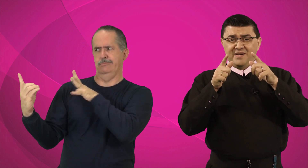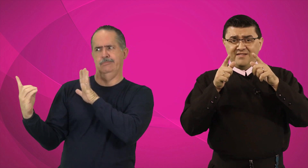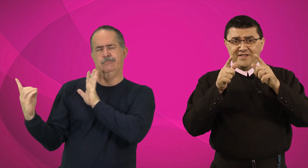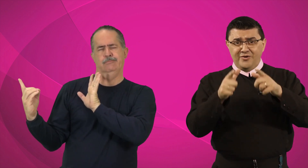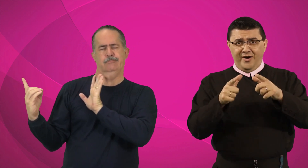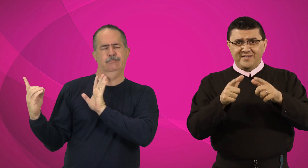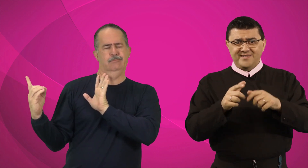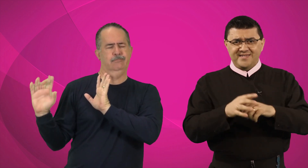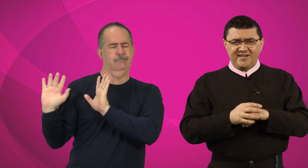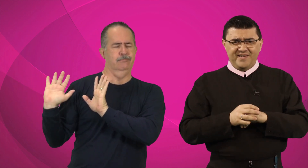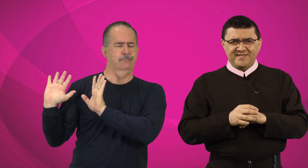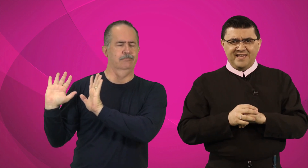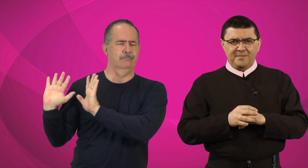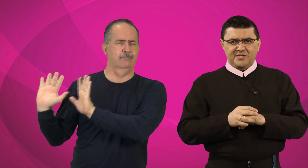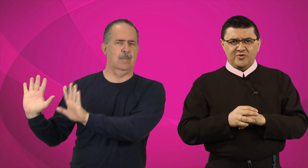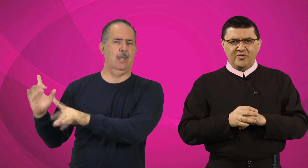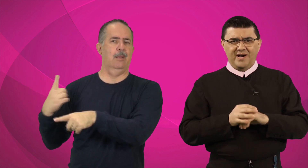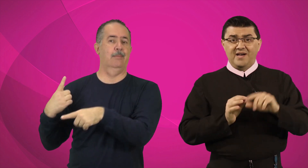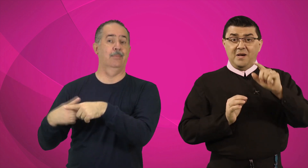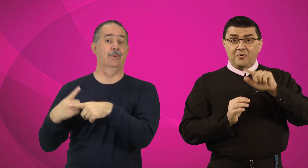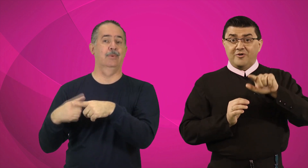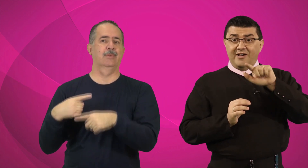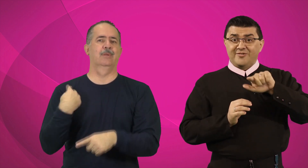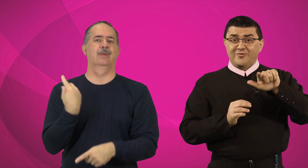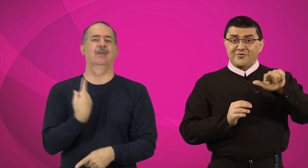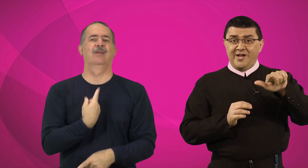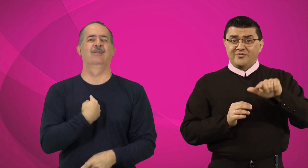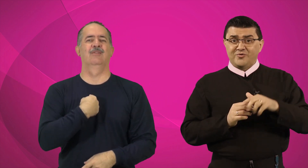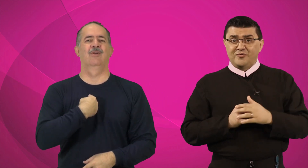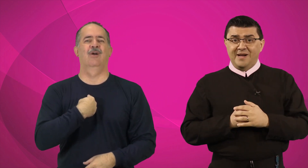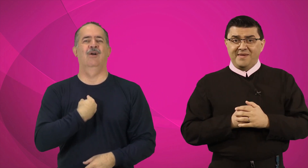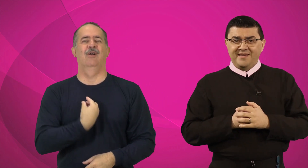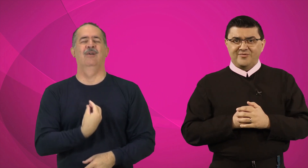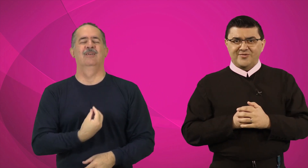maravilhosas através daquela pessoa, por causa dos nossos julgamentos.